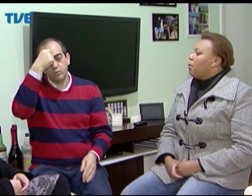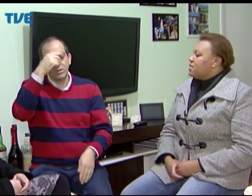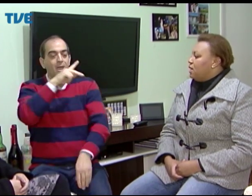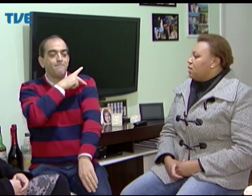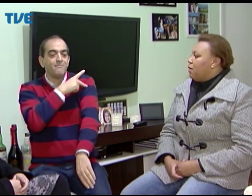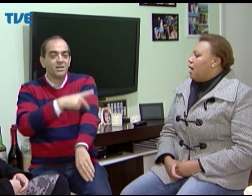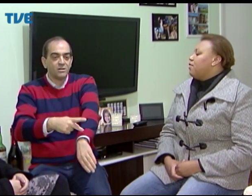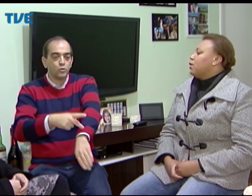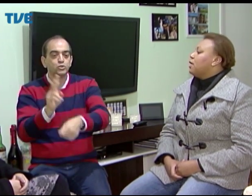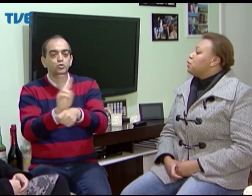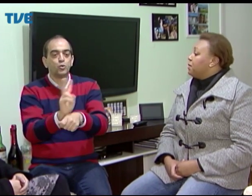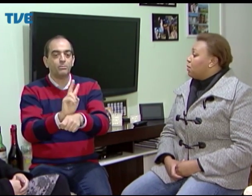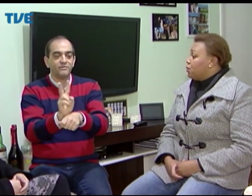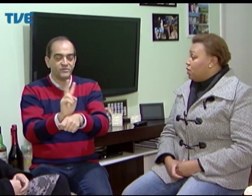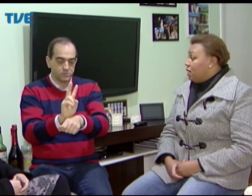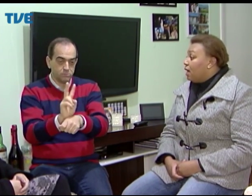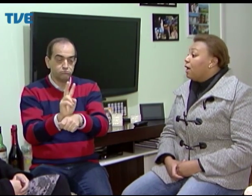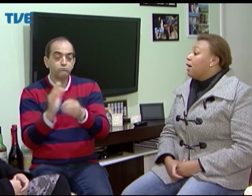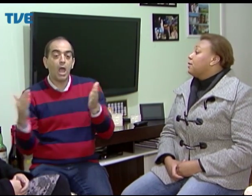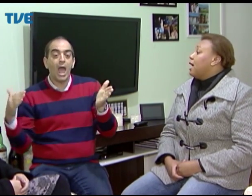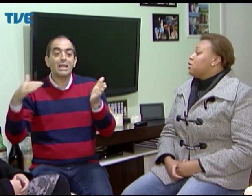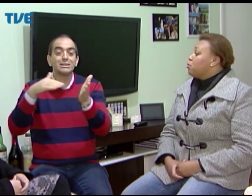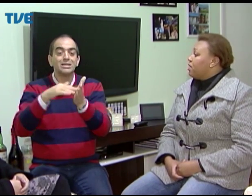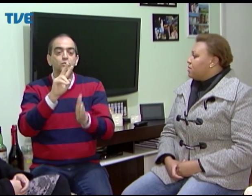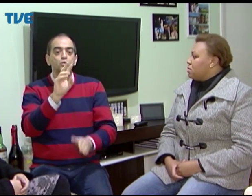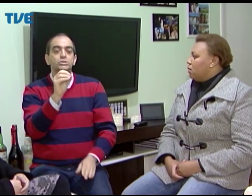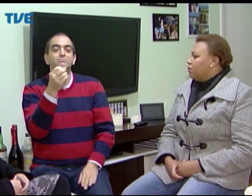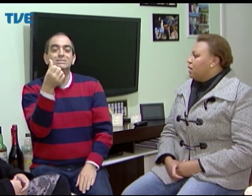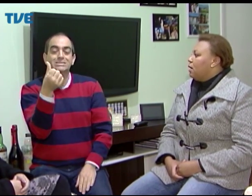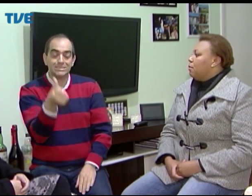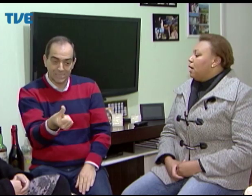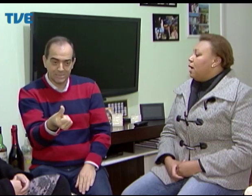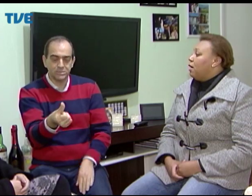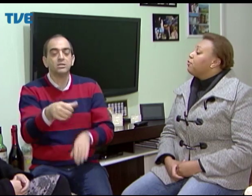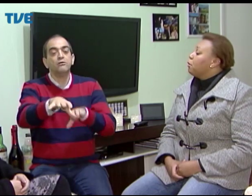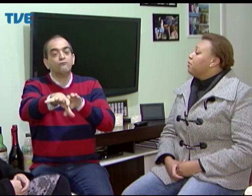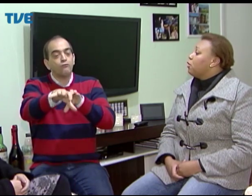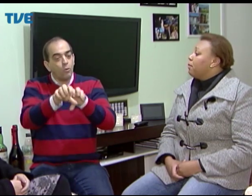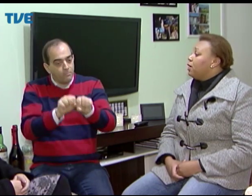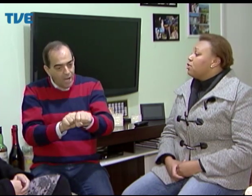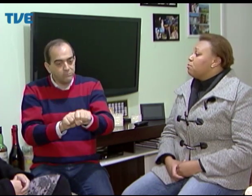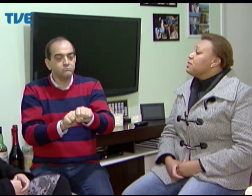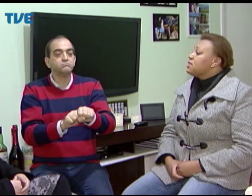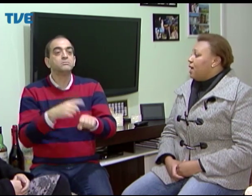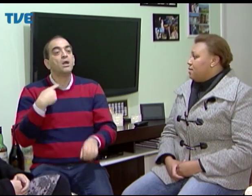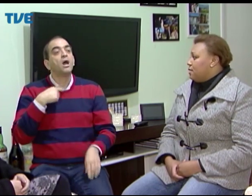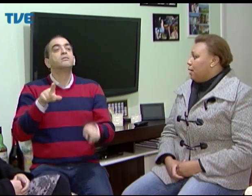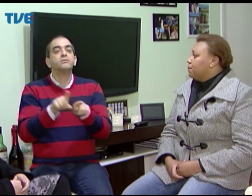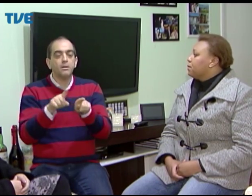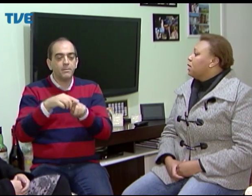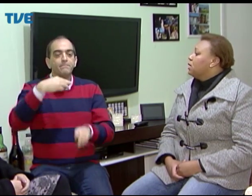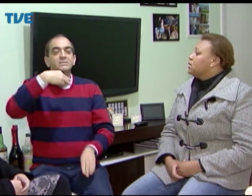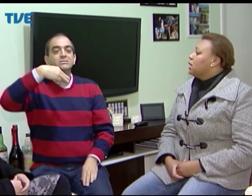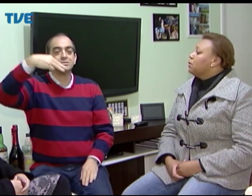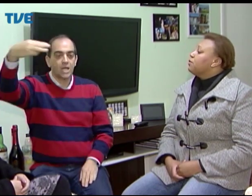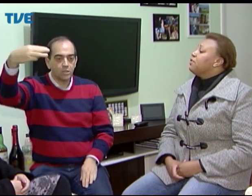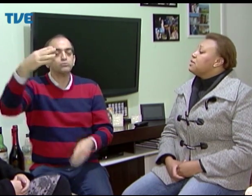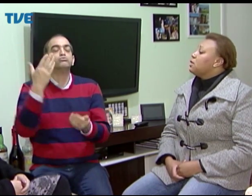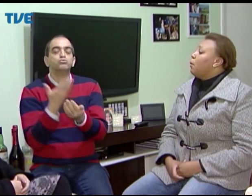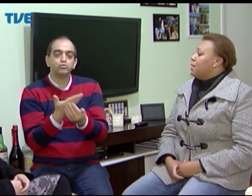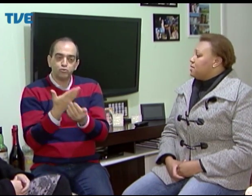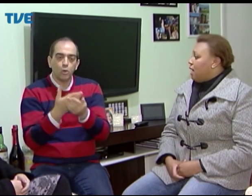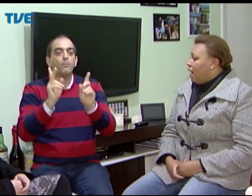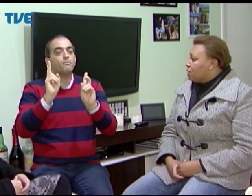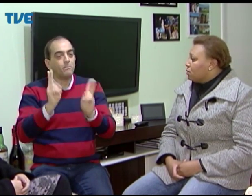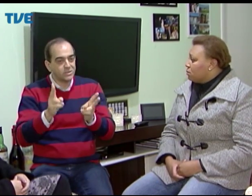né? Então, eu comecei, então, a faculdade de pedagogia na área de supervisão. Me formei em 2006, né? Então,